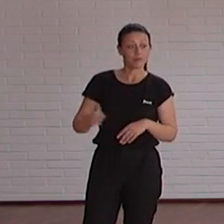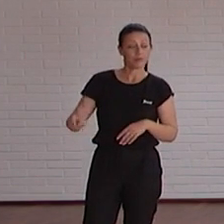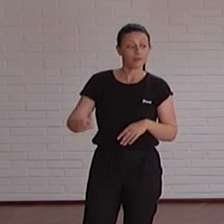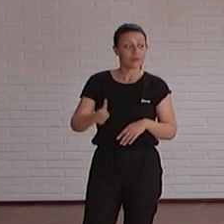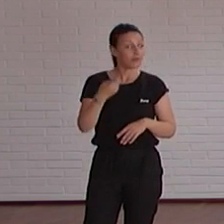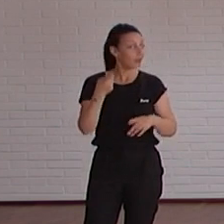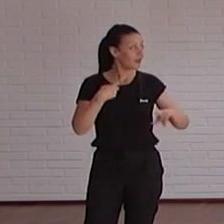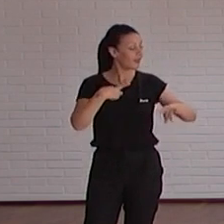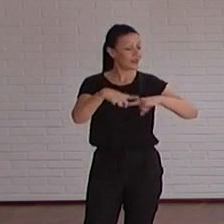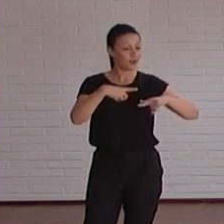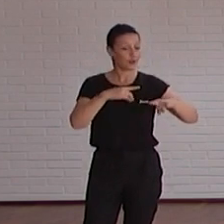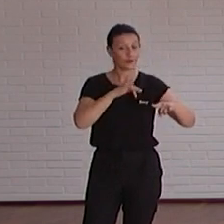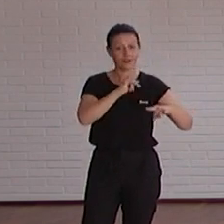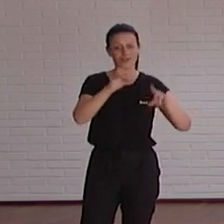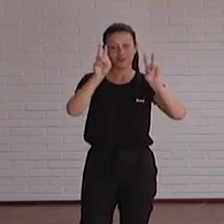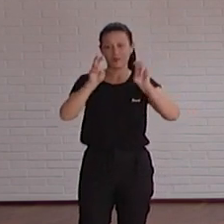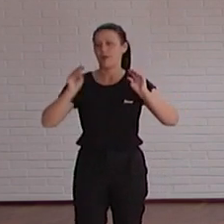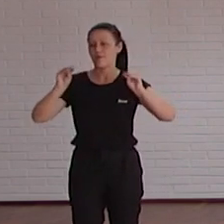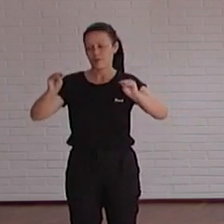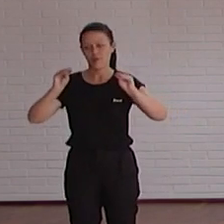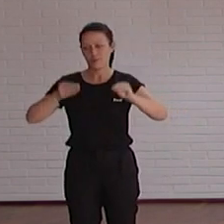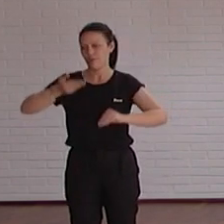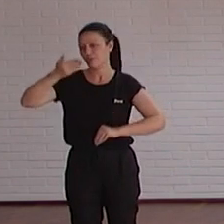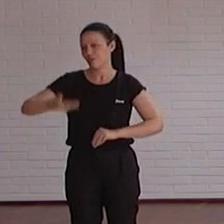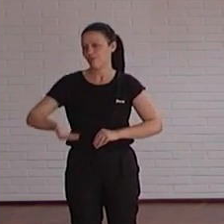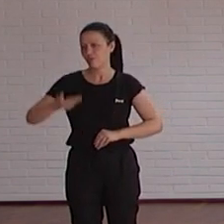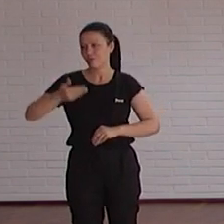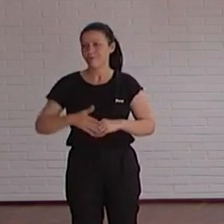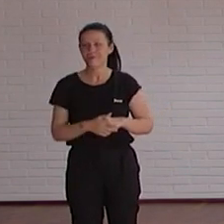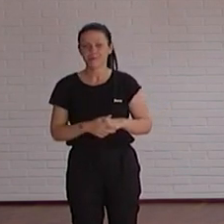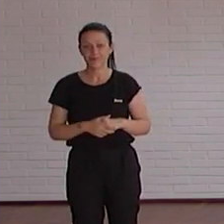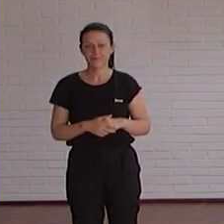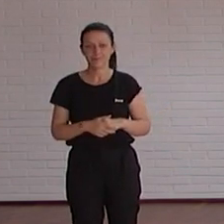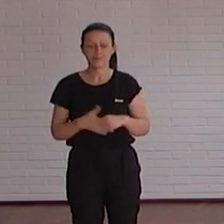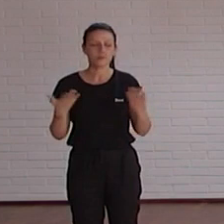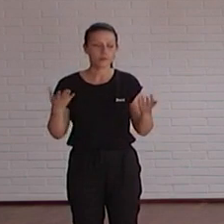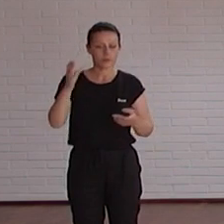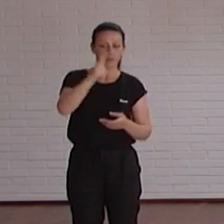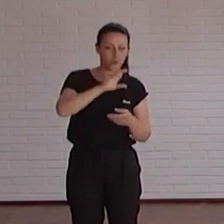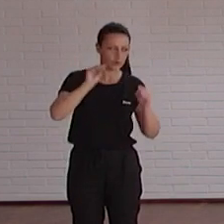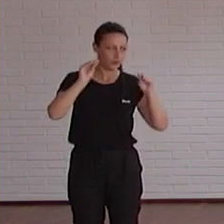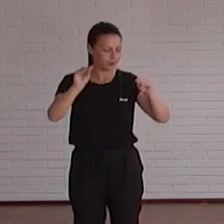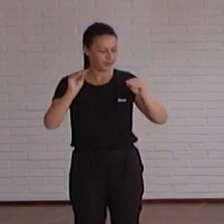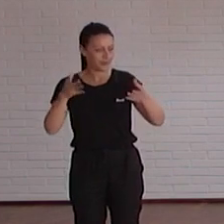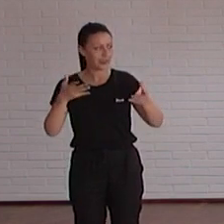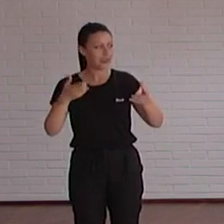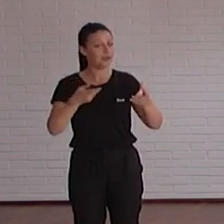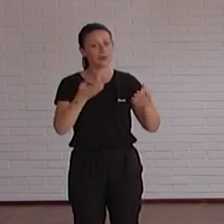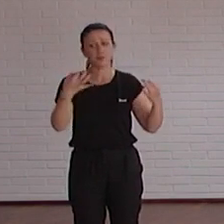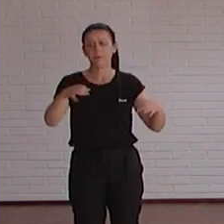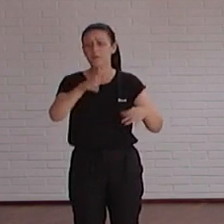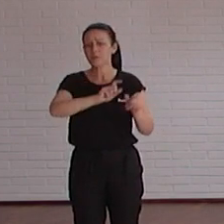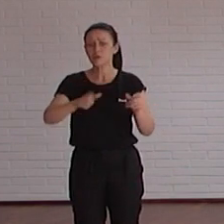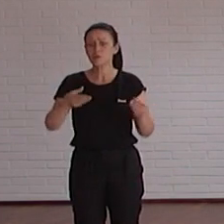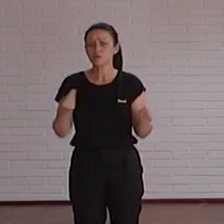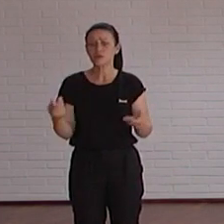la directora yo diría el tema de la formación para mí es fundamental ¿vale? aunque sí que es verdad que lo damos en los cursos tal es verdad que mucha gente se nos queja nos dice oye